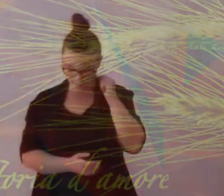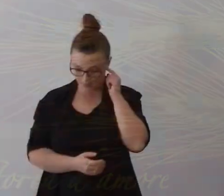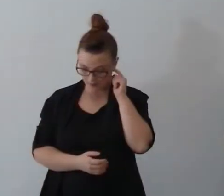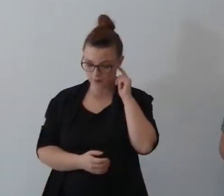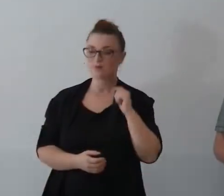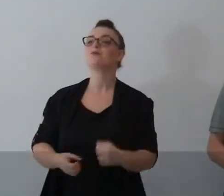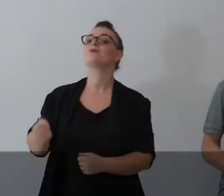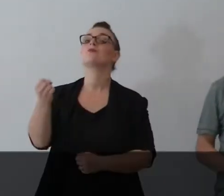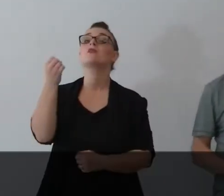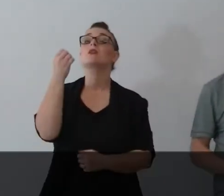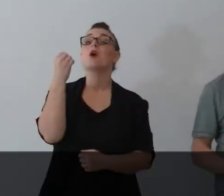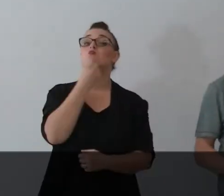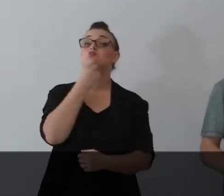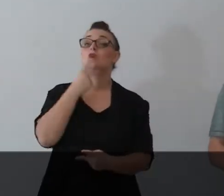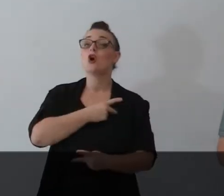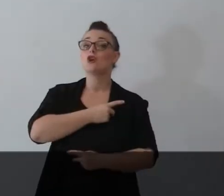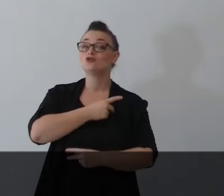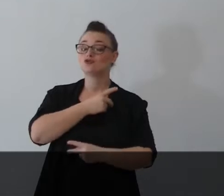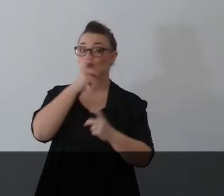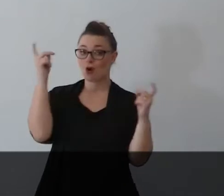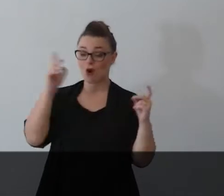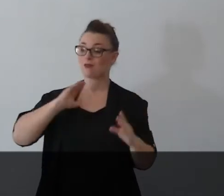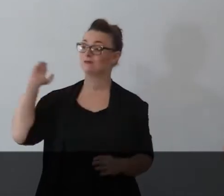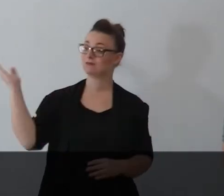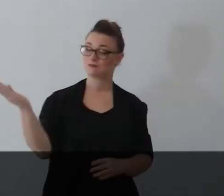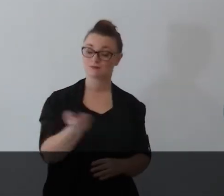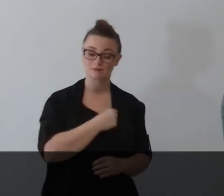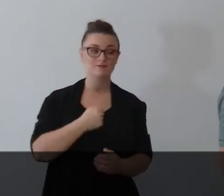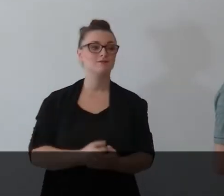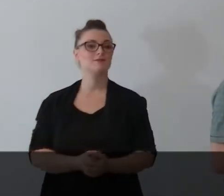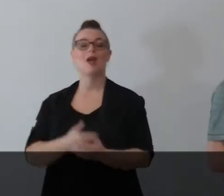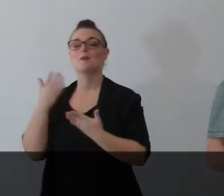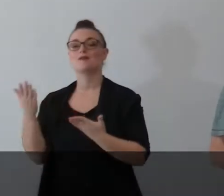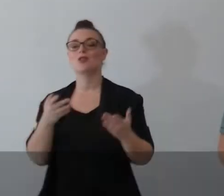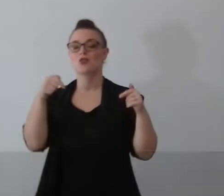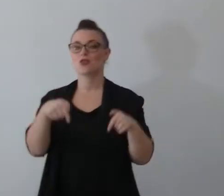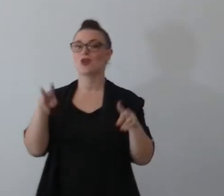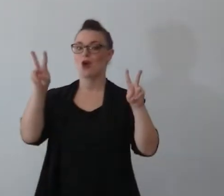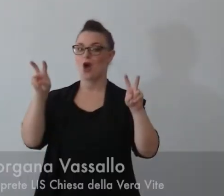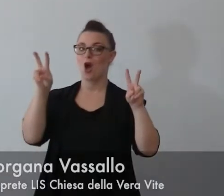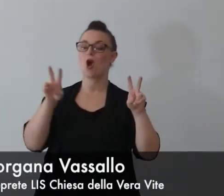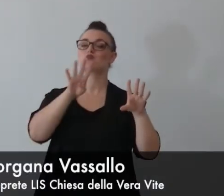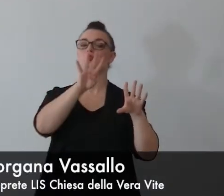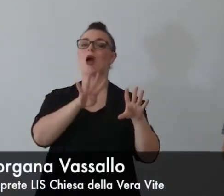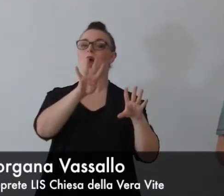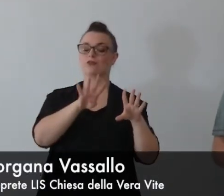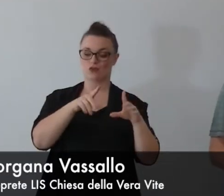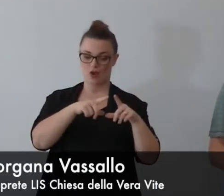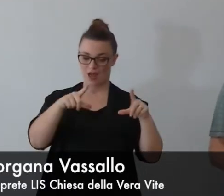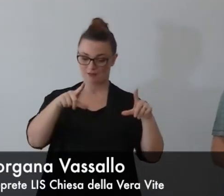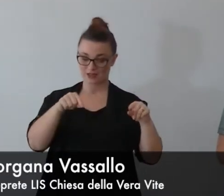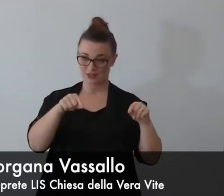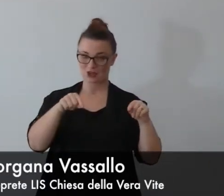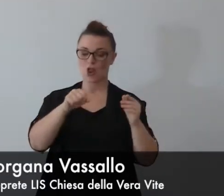Buongiorno a tutti quanti e benvenuti al quarto capitolo della storia d'amore tra Canut